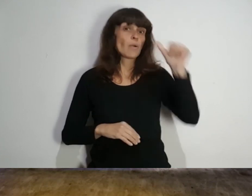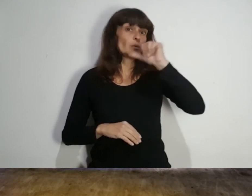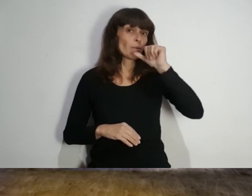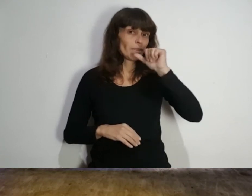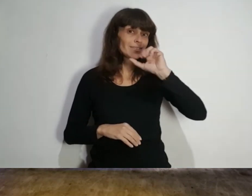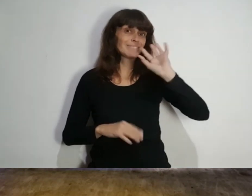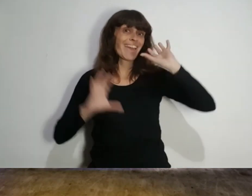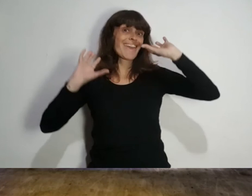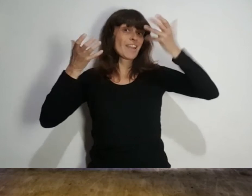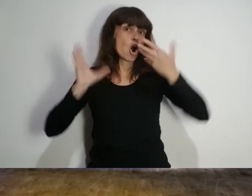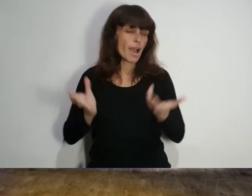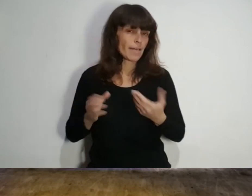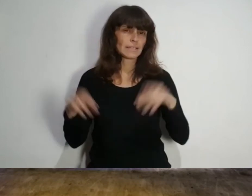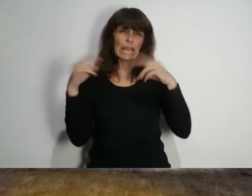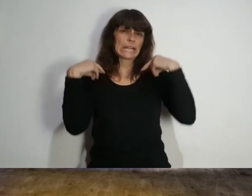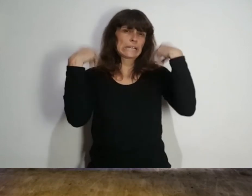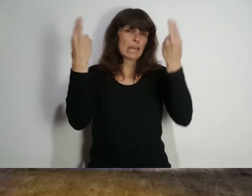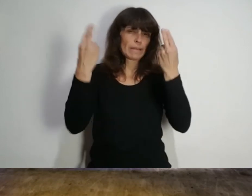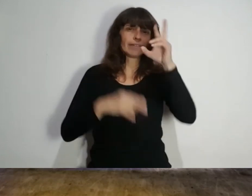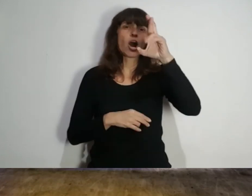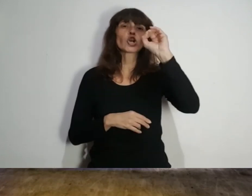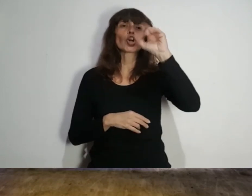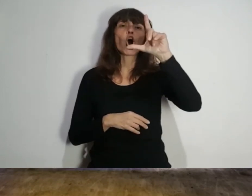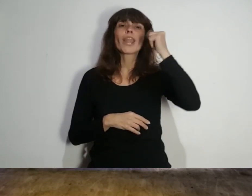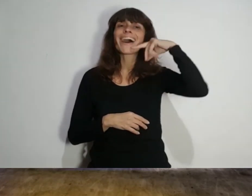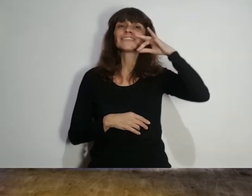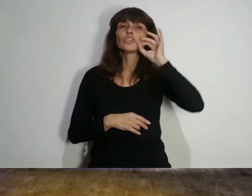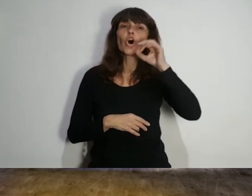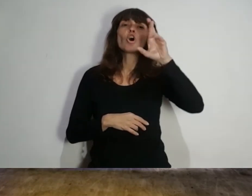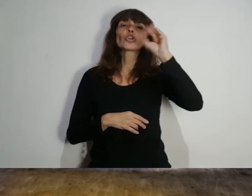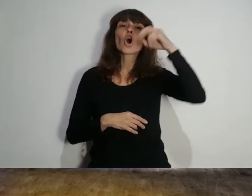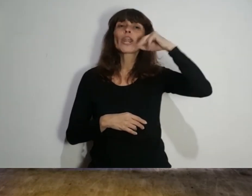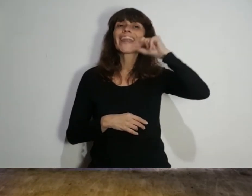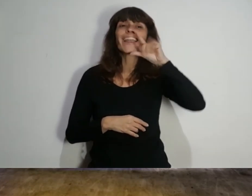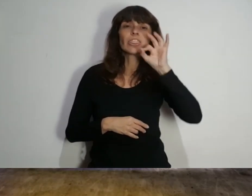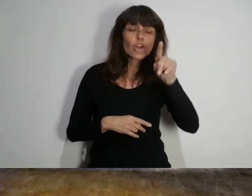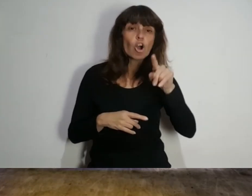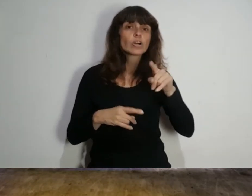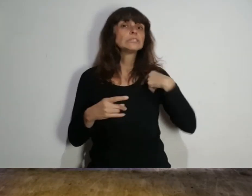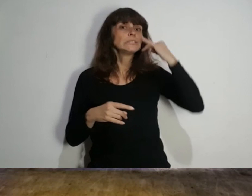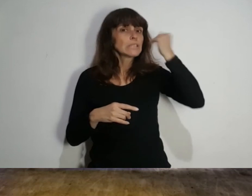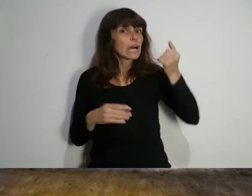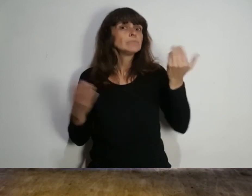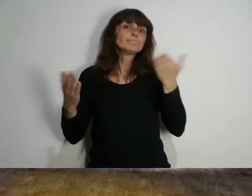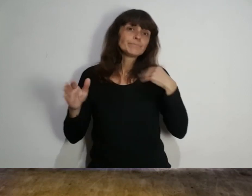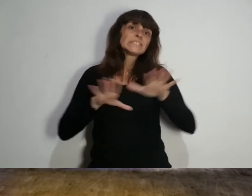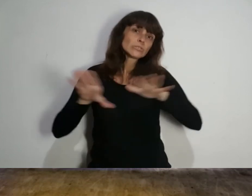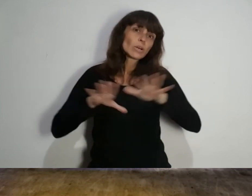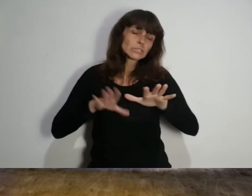Gaseosas enojadas La rebeldía de Cristiano Ronaldo con el sponsor de la UEFA llegó a niveles